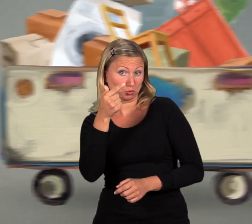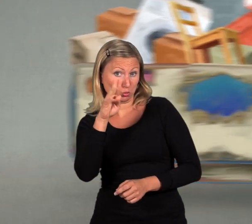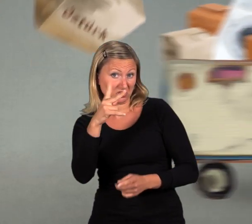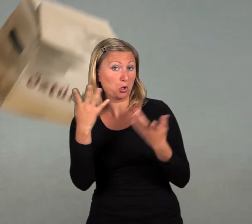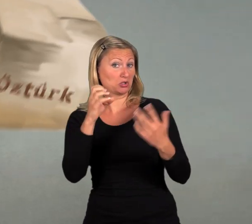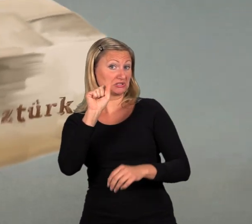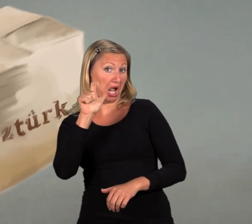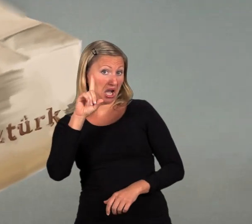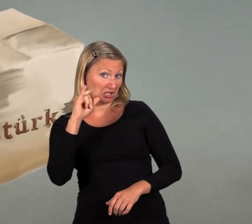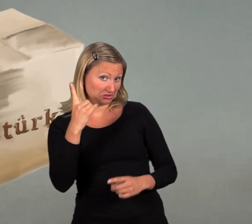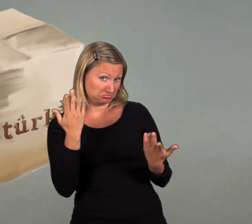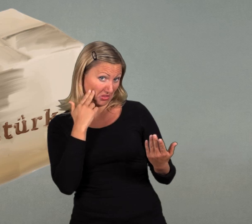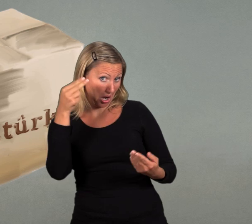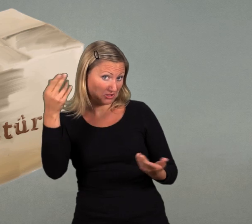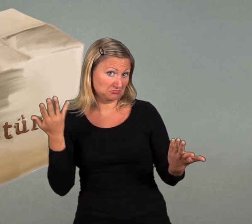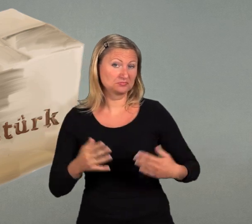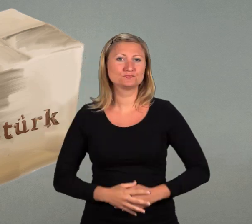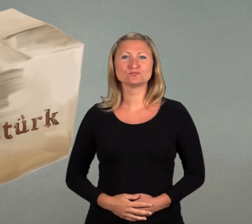bekommen Weil sie Öztürk oder Salit heißen